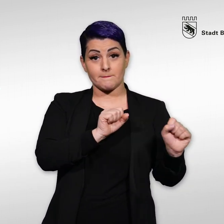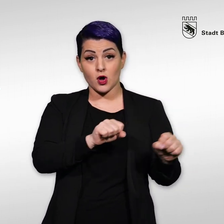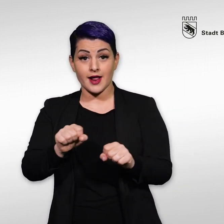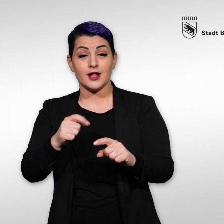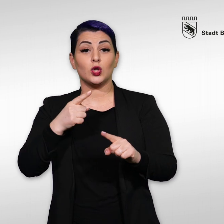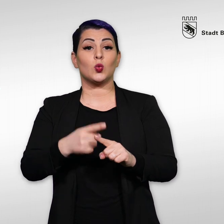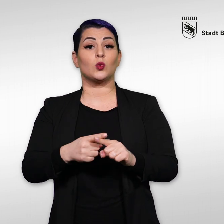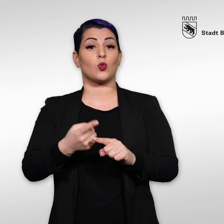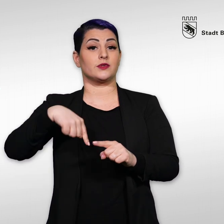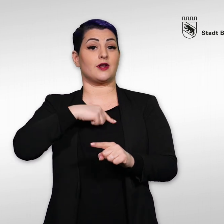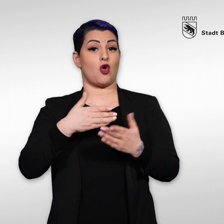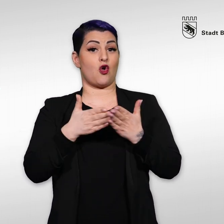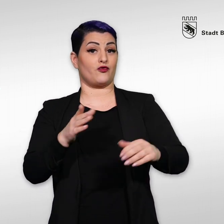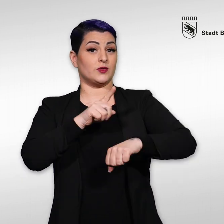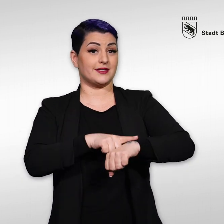neben oder unter diesem Video.